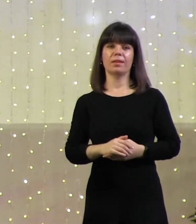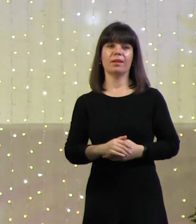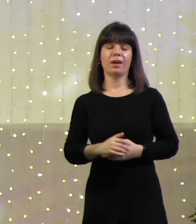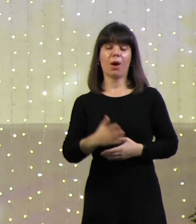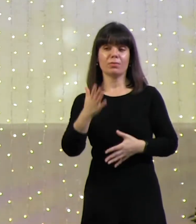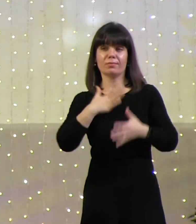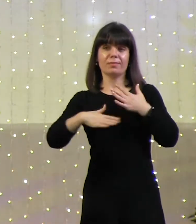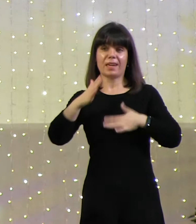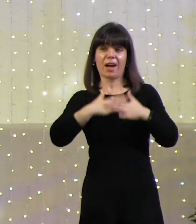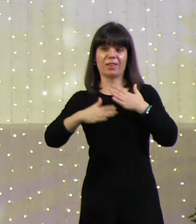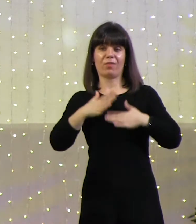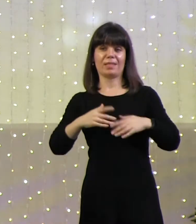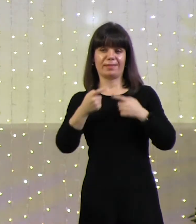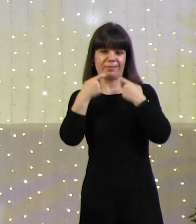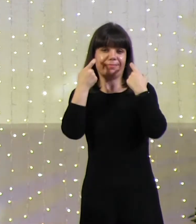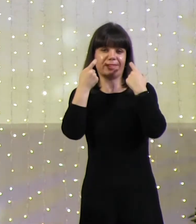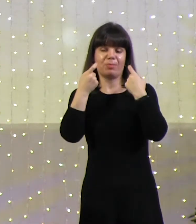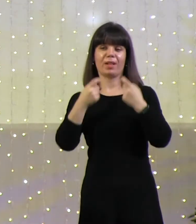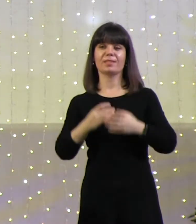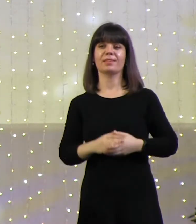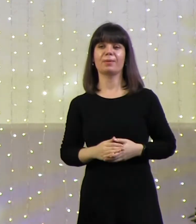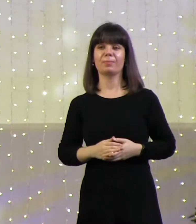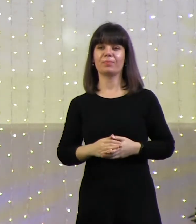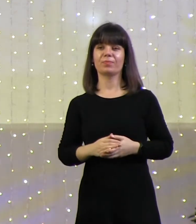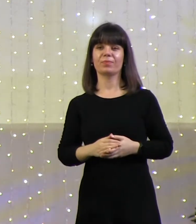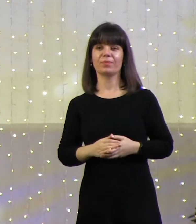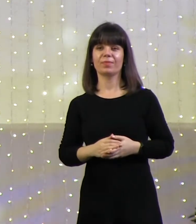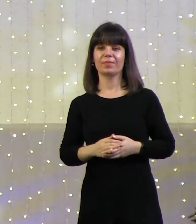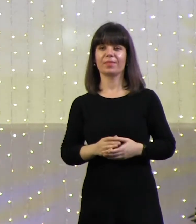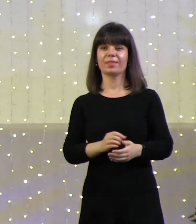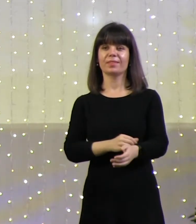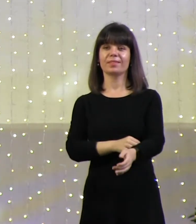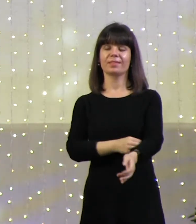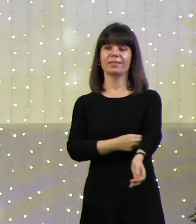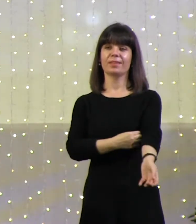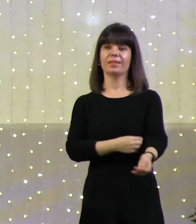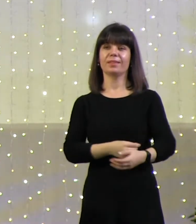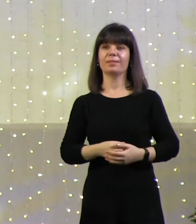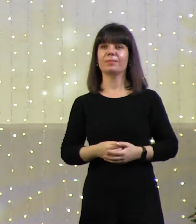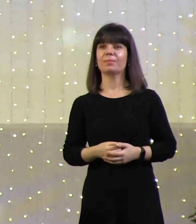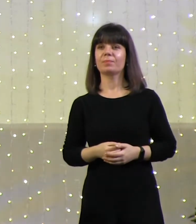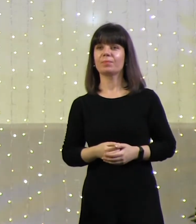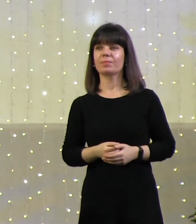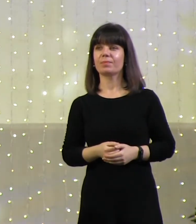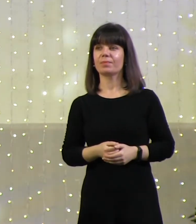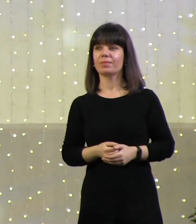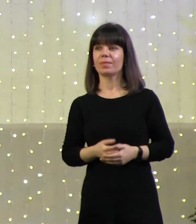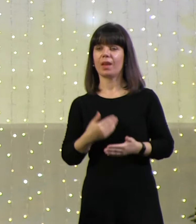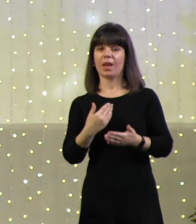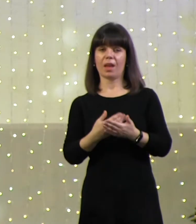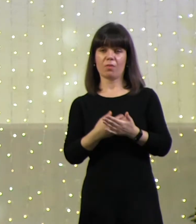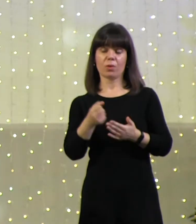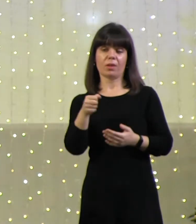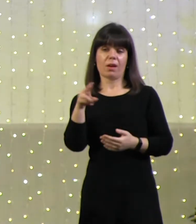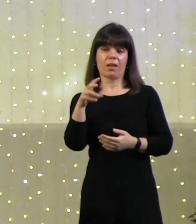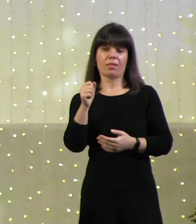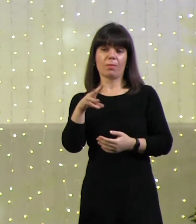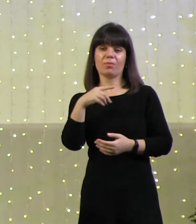О чем он думает сейчас? Ну, скажи что-нибудь. И вот он говорит.